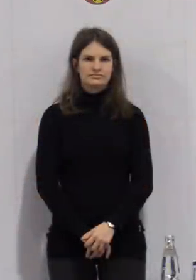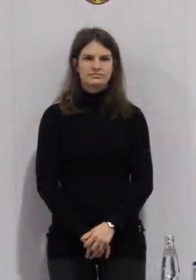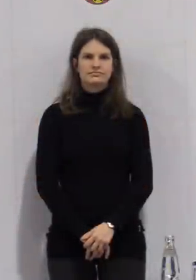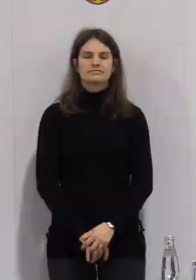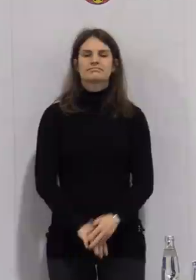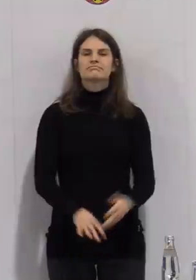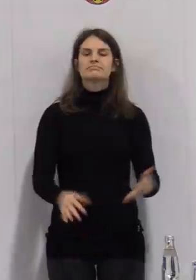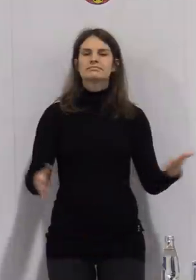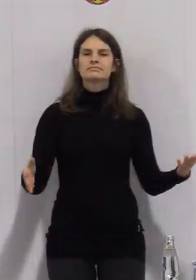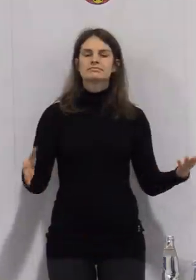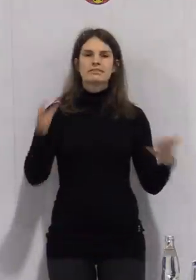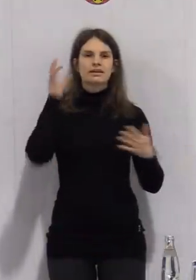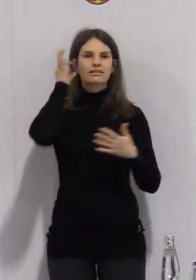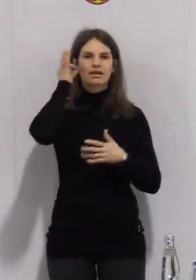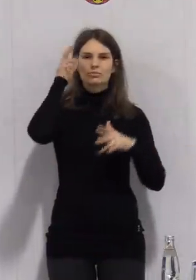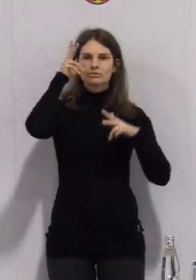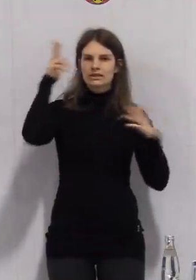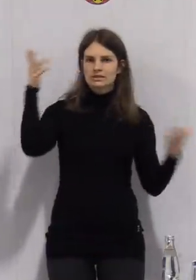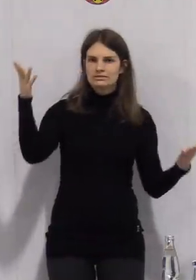Ja, meine Damen und Herren,